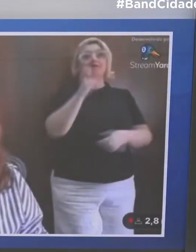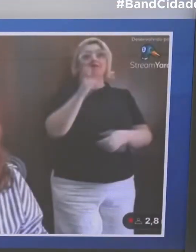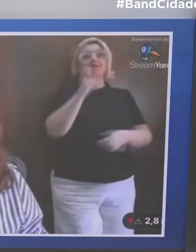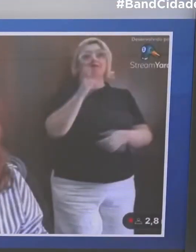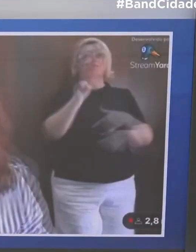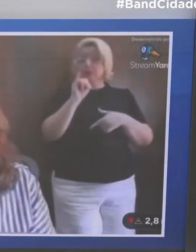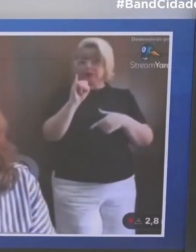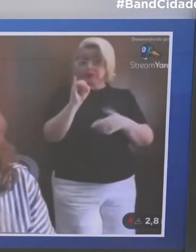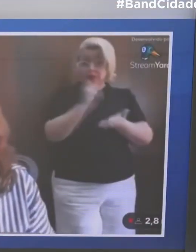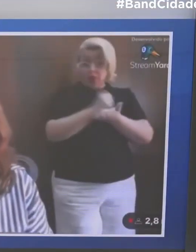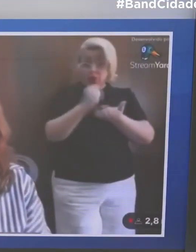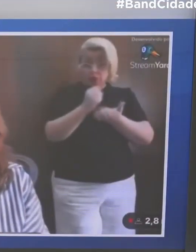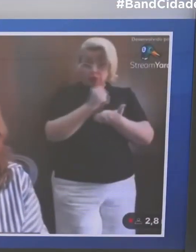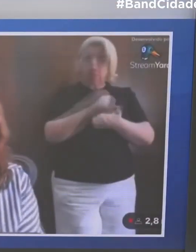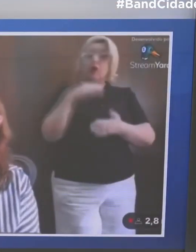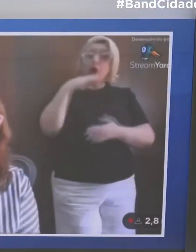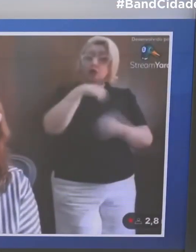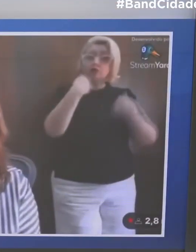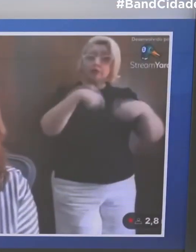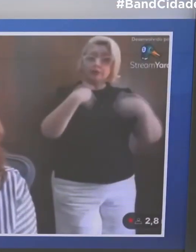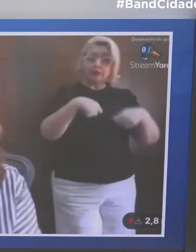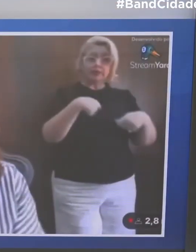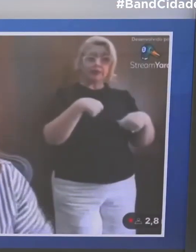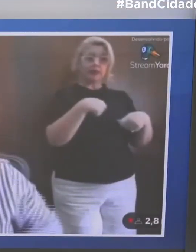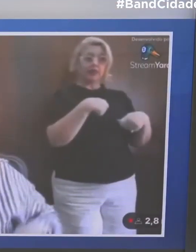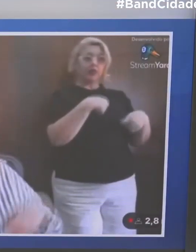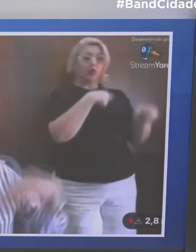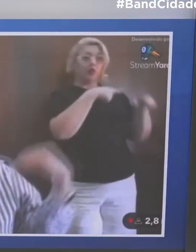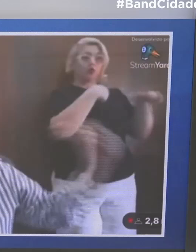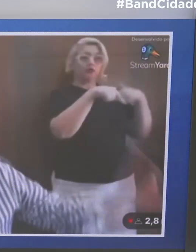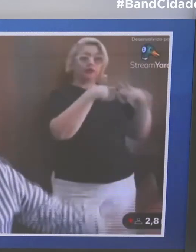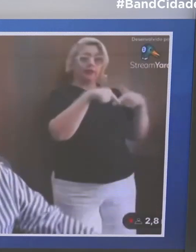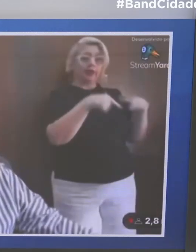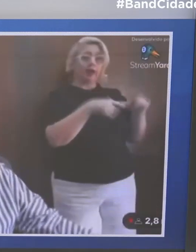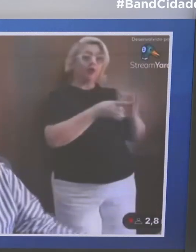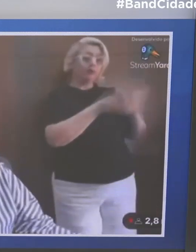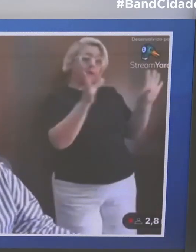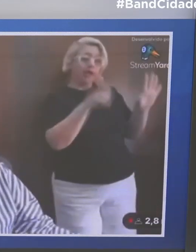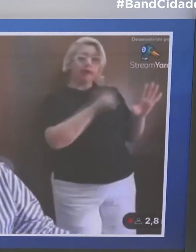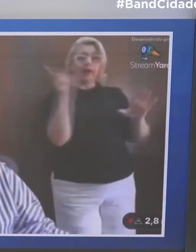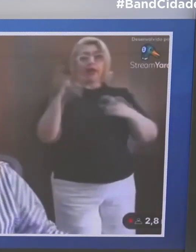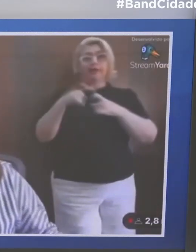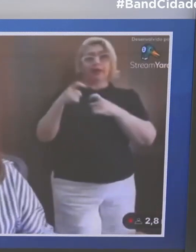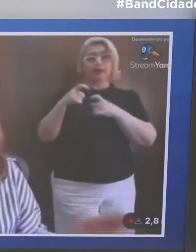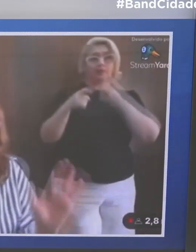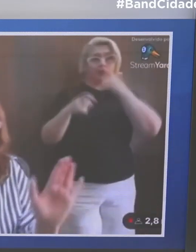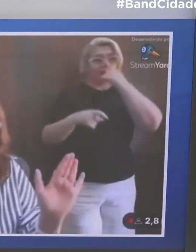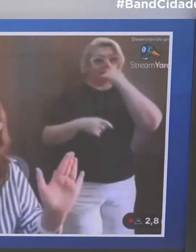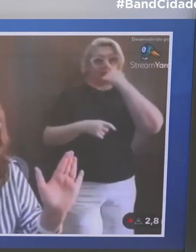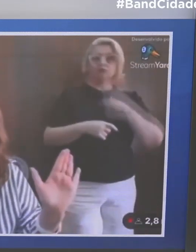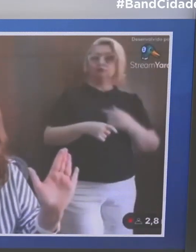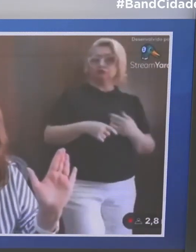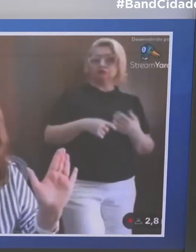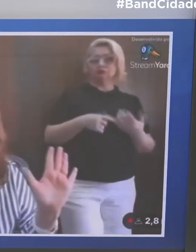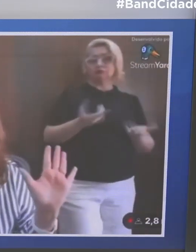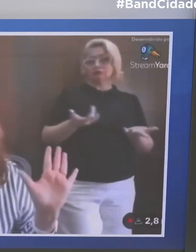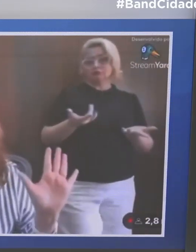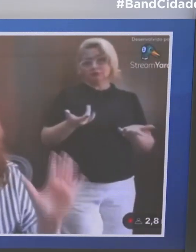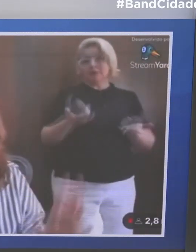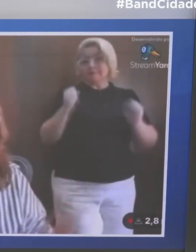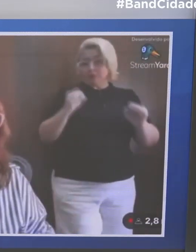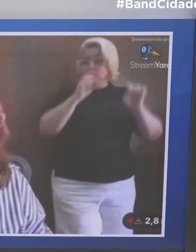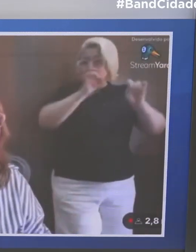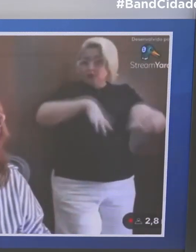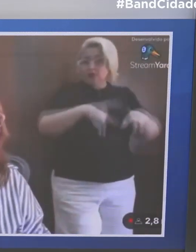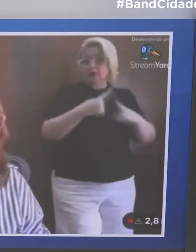Essa foi a resposta da secretária de Educação, Fátima Gavioli. Algum assessor até pediu para ela parar, falar daquela